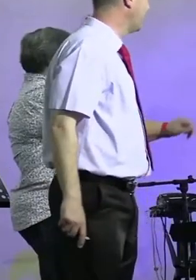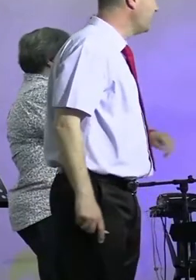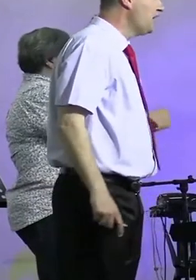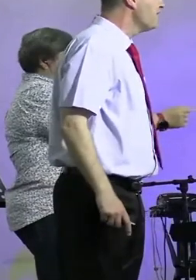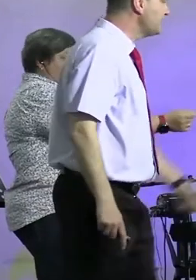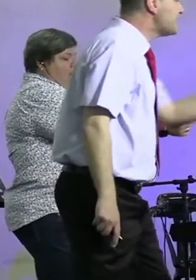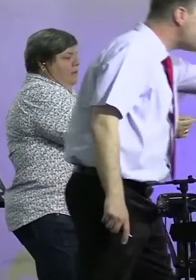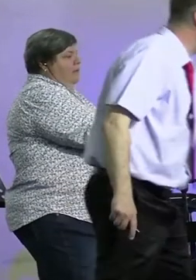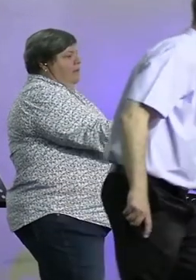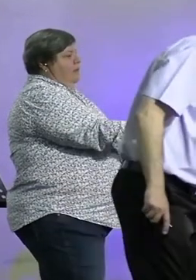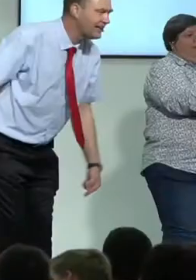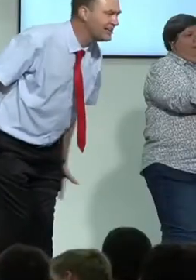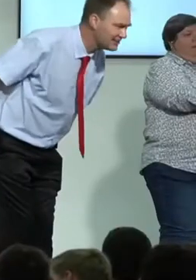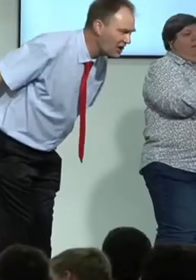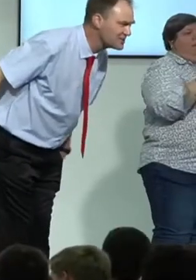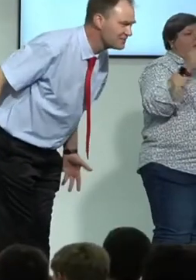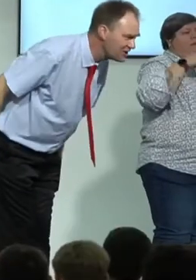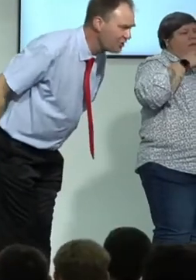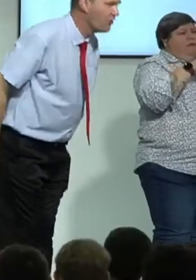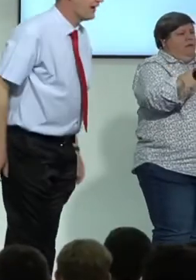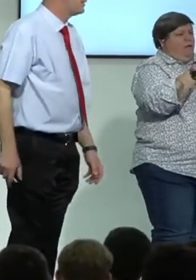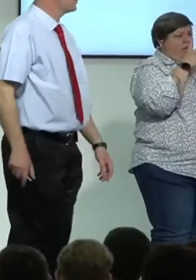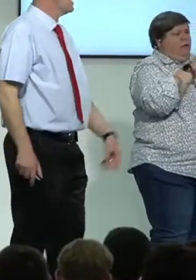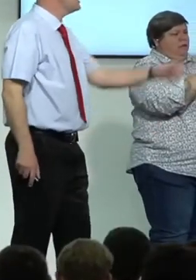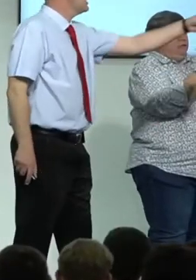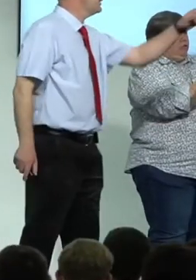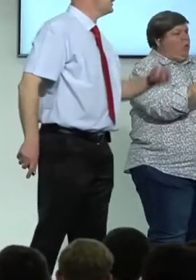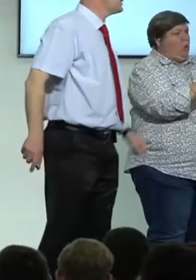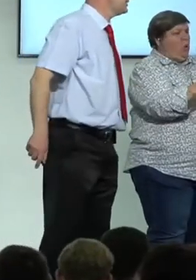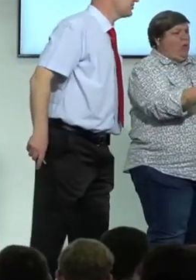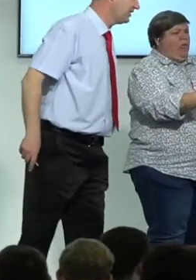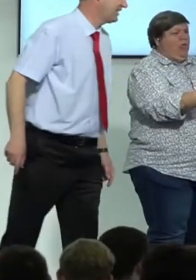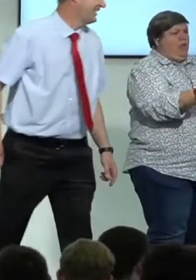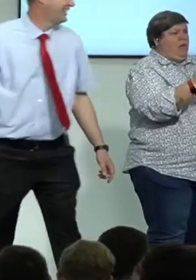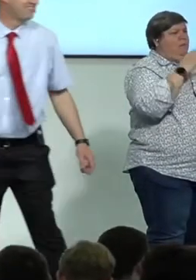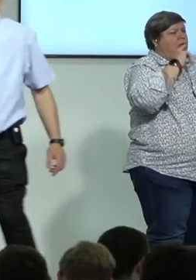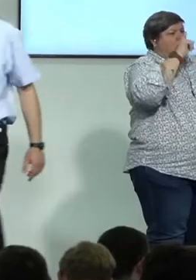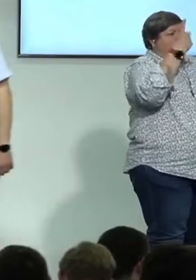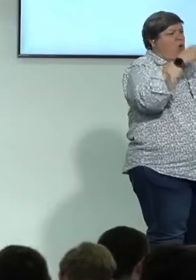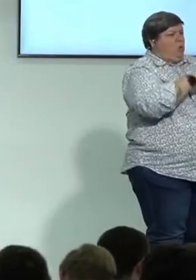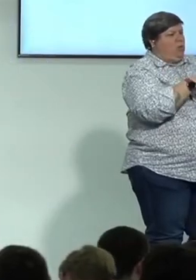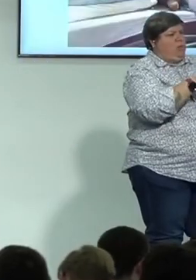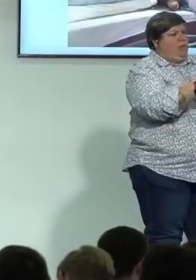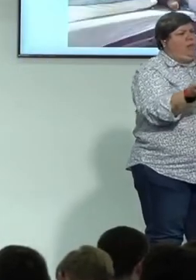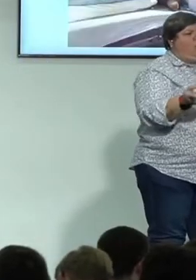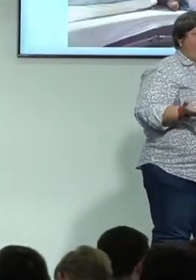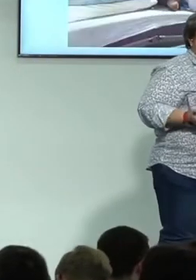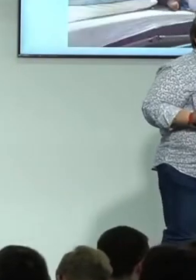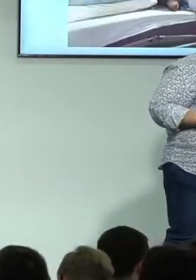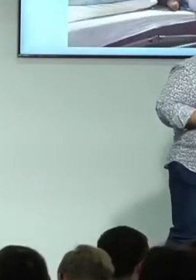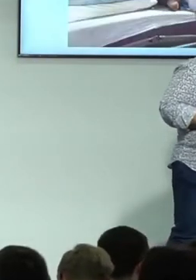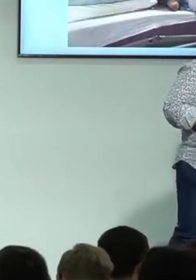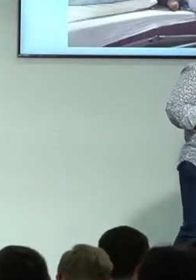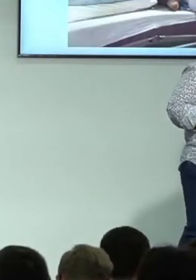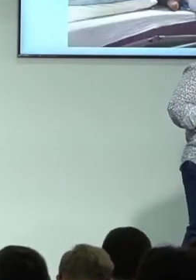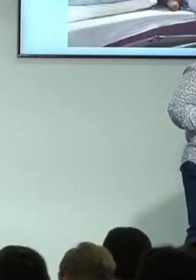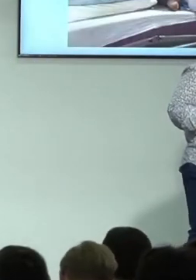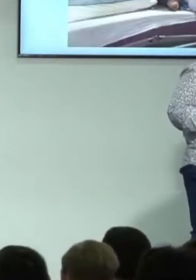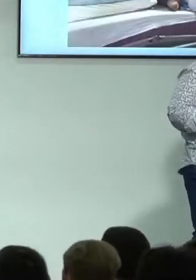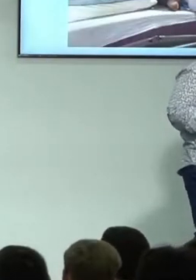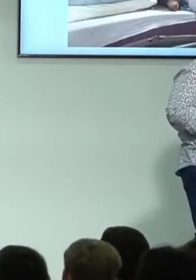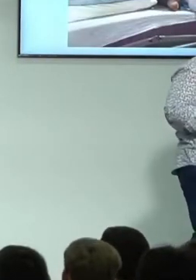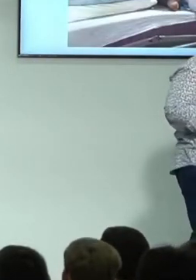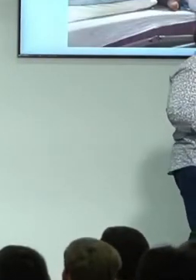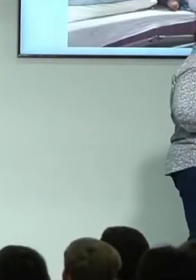tweede gegeen. Want jy sit nog hier, en jy het asem in jou long, en dan die heren sê, so, dankie Kenneth. So, daar is een baie